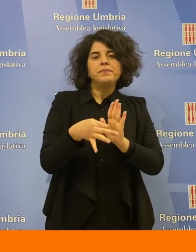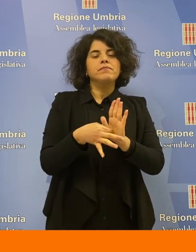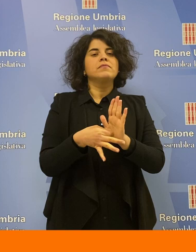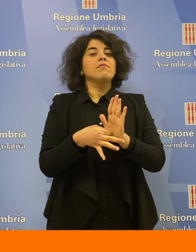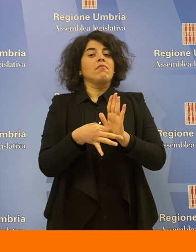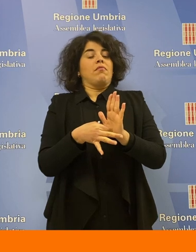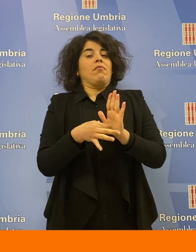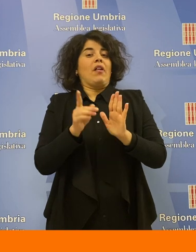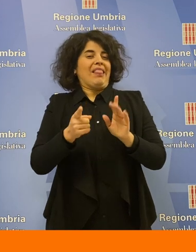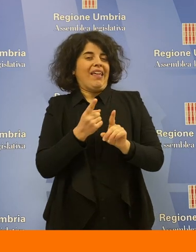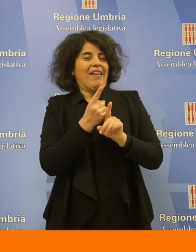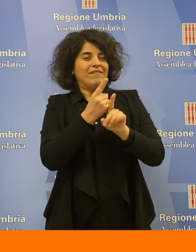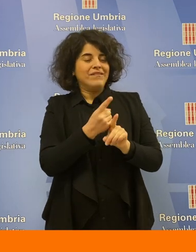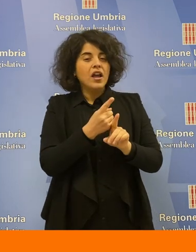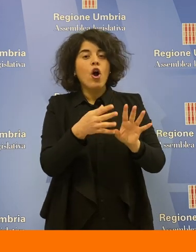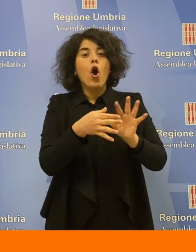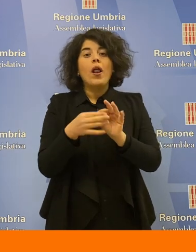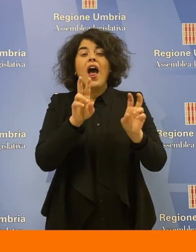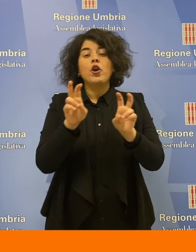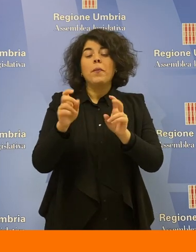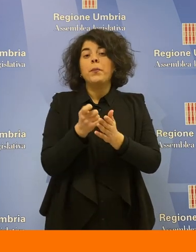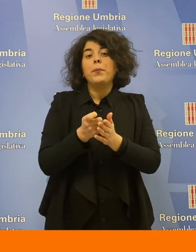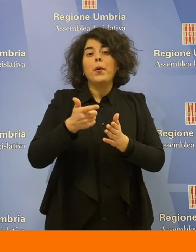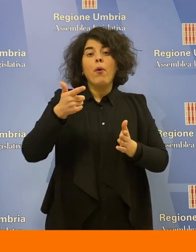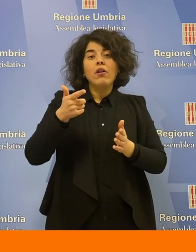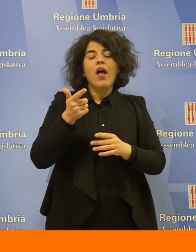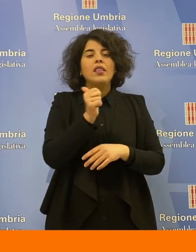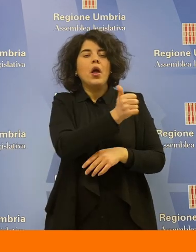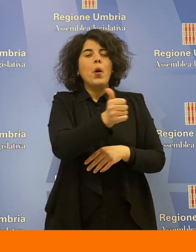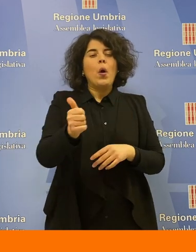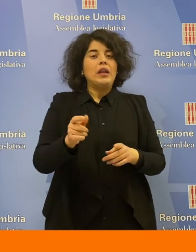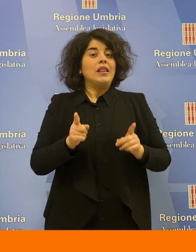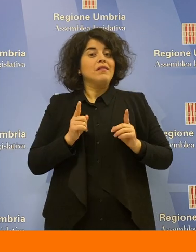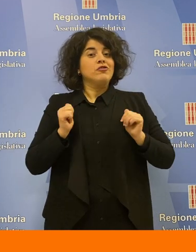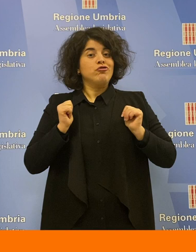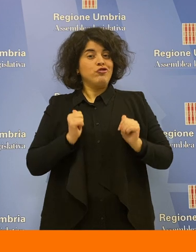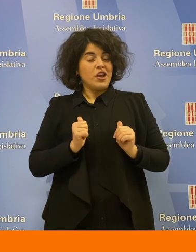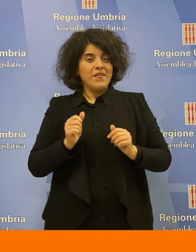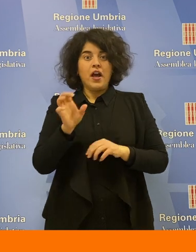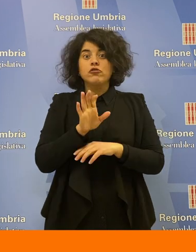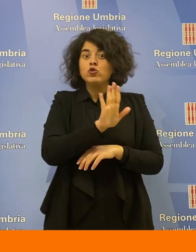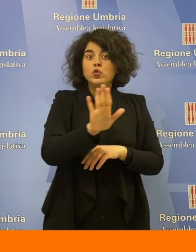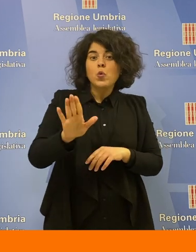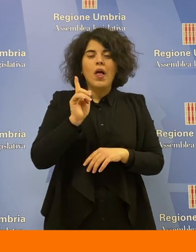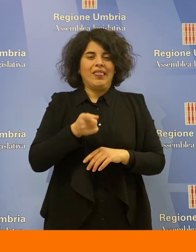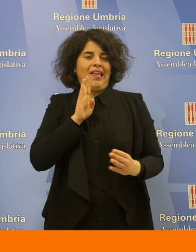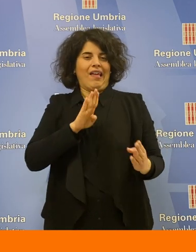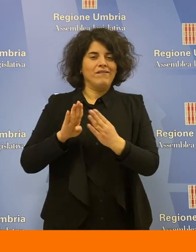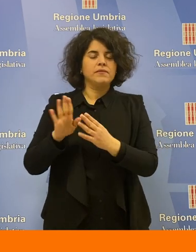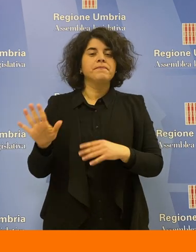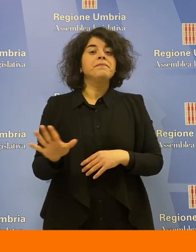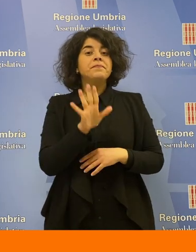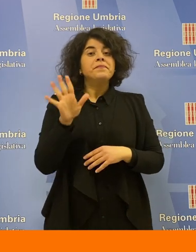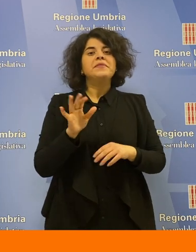sono le linee guida per le materie più importanti che ogni difensore civico in regione viene ad affrontare,